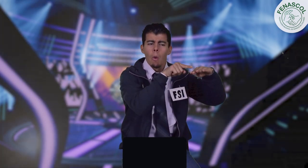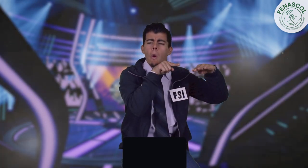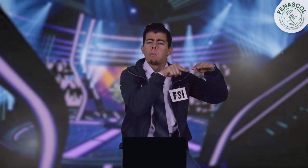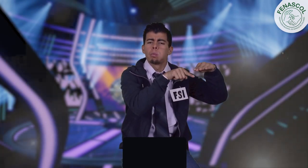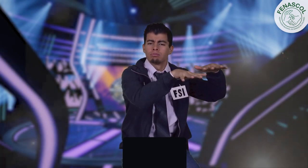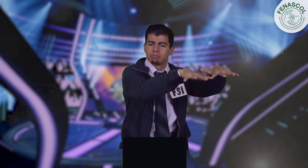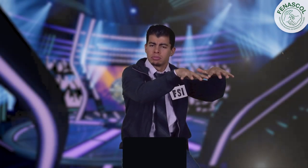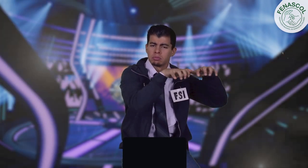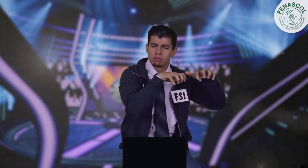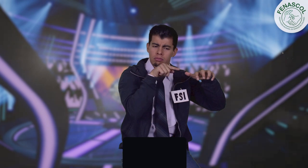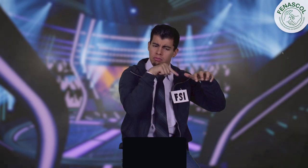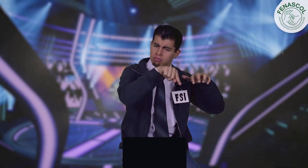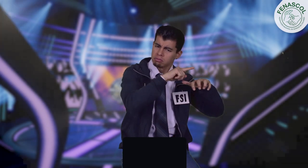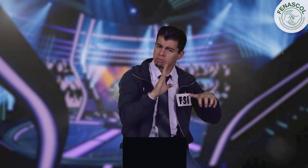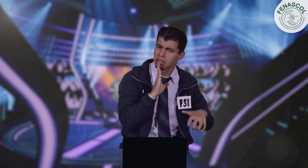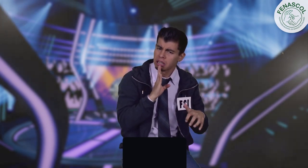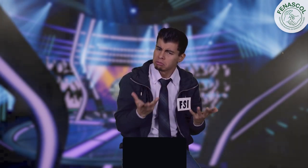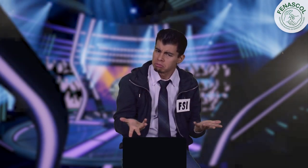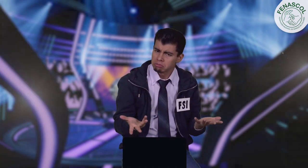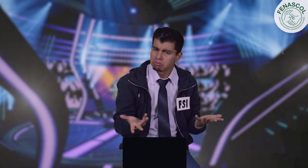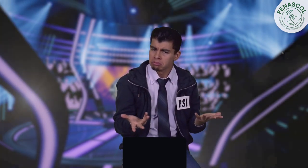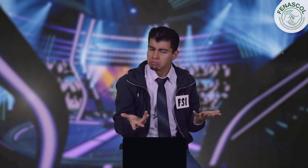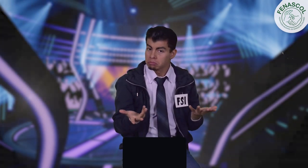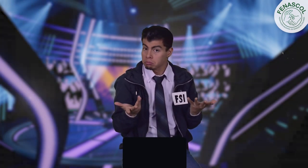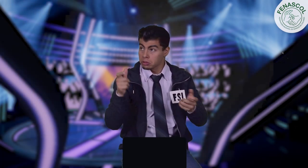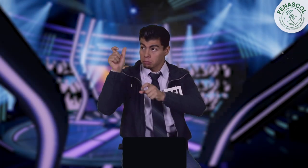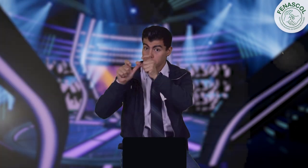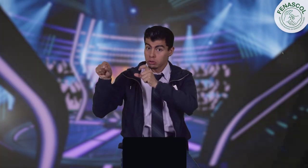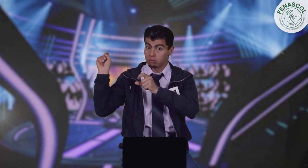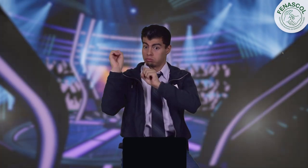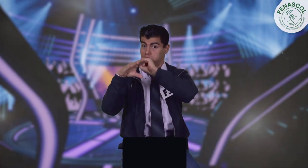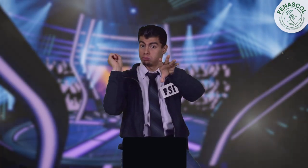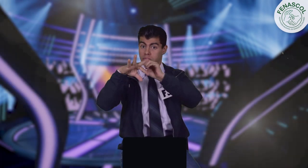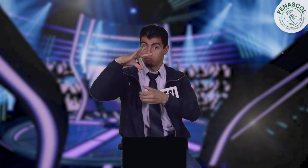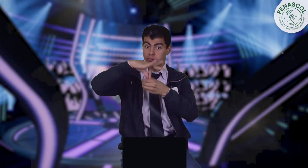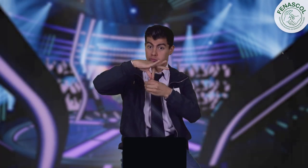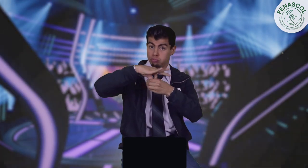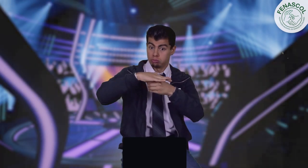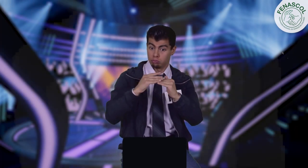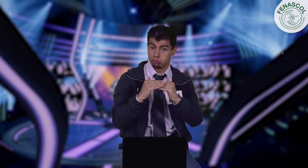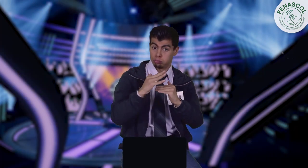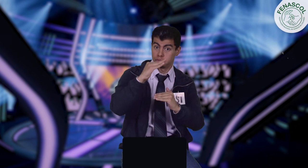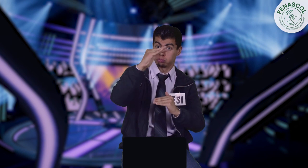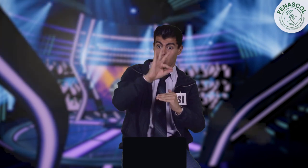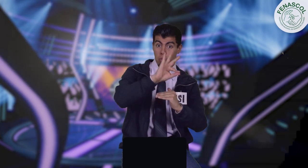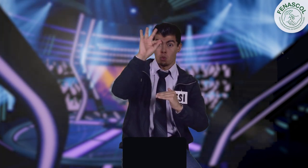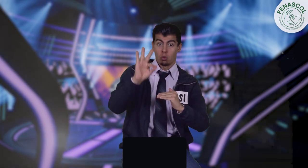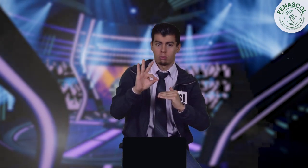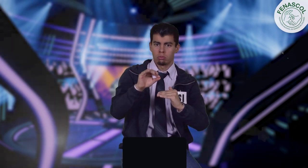Sin Ánimo de Lucro? El público ya envió sus respuestas y en esta votación, la opción más elegida de acuerdo a los porcentajes,